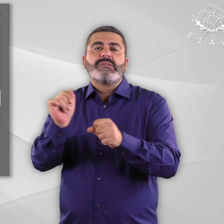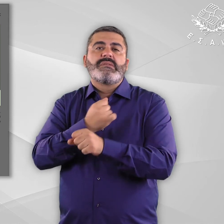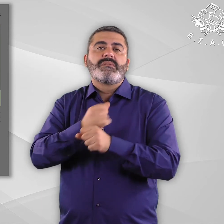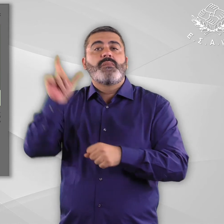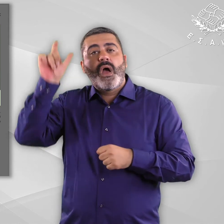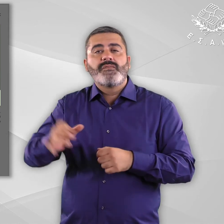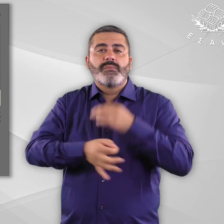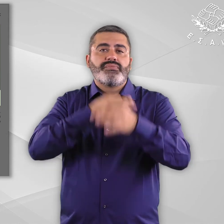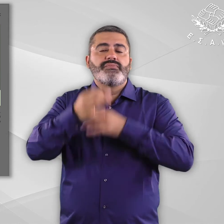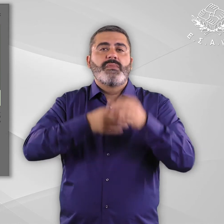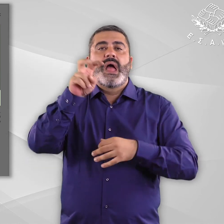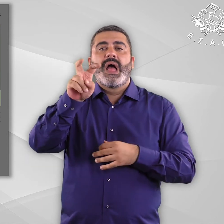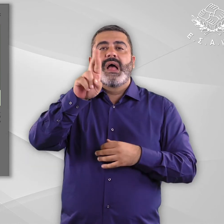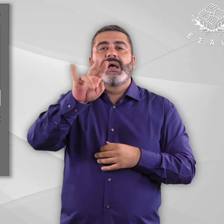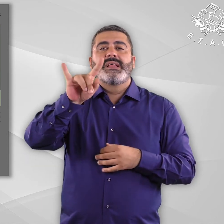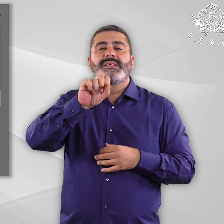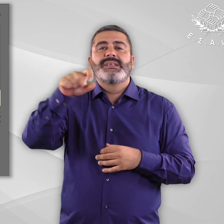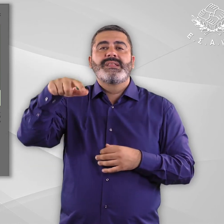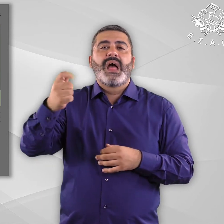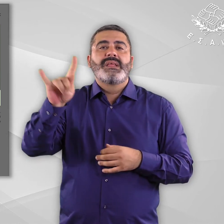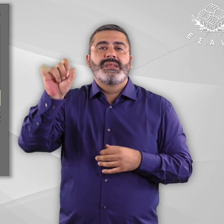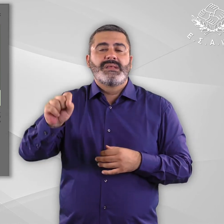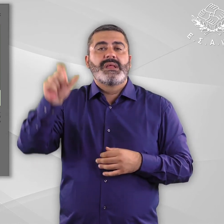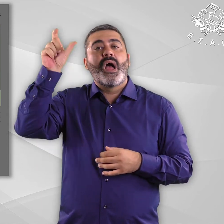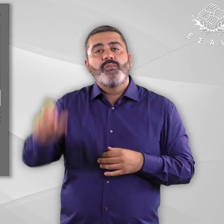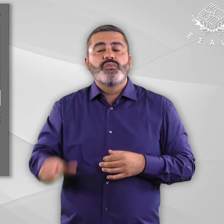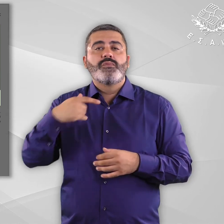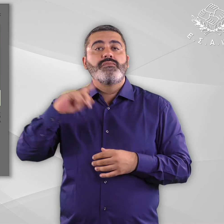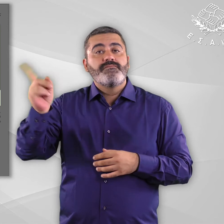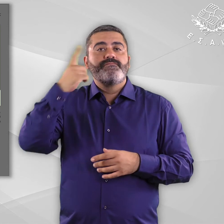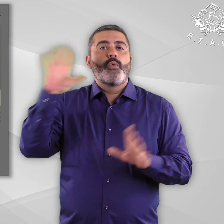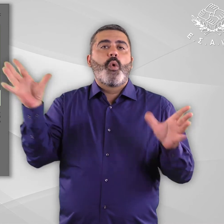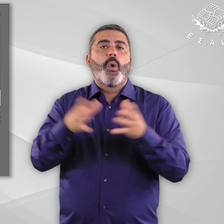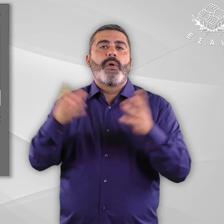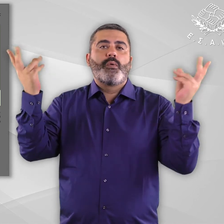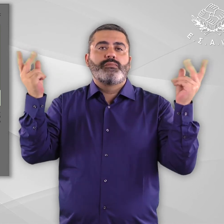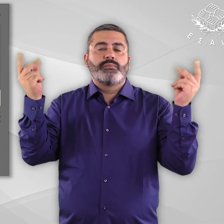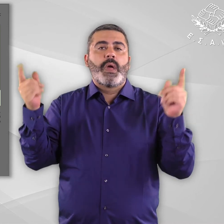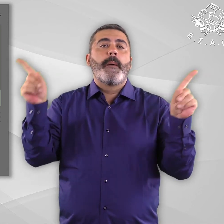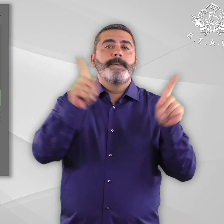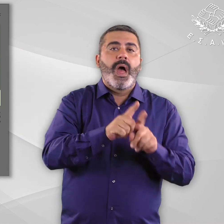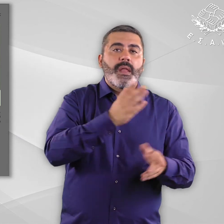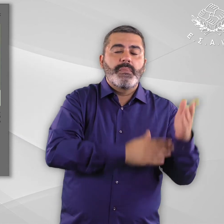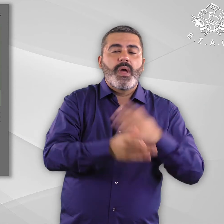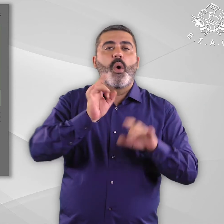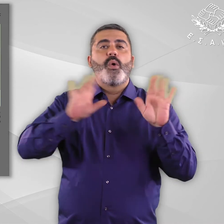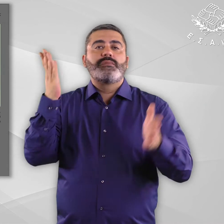της μικτής χορευτικής ομάδας παρένθεση χορευτών με και χωρίς αναπηρία, δαγή πολύ βλέπε υποσημείωση 42. Τέλος